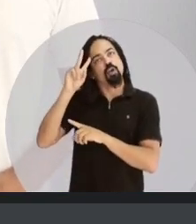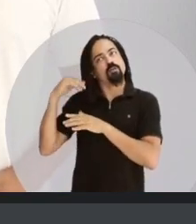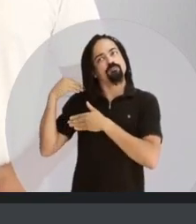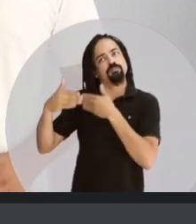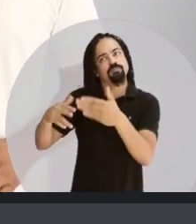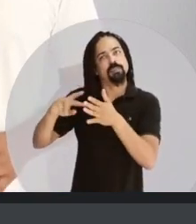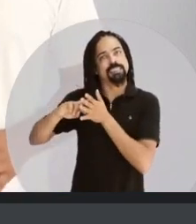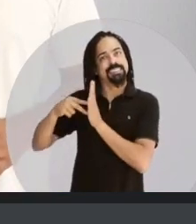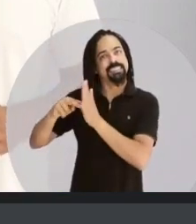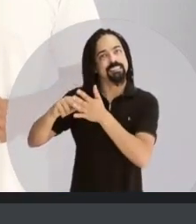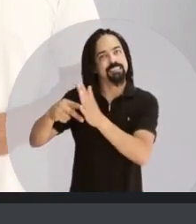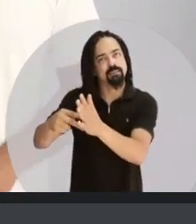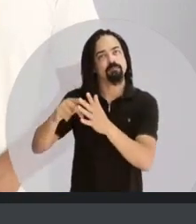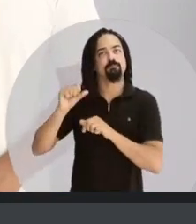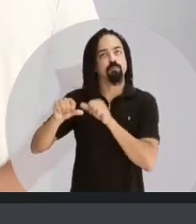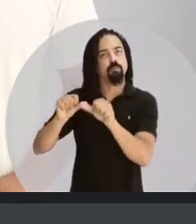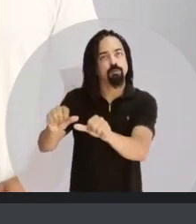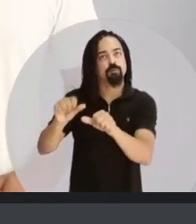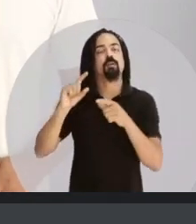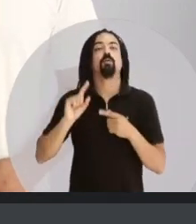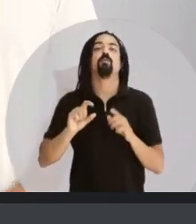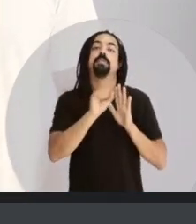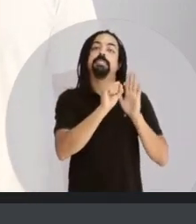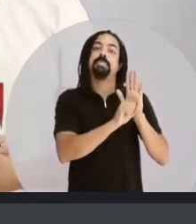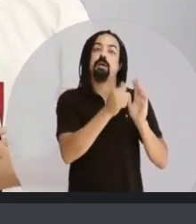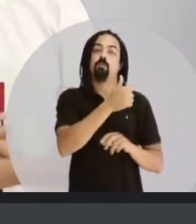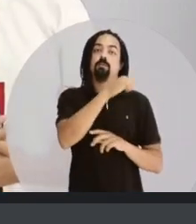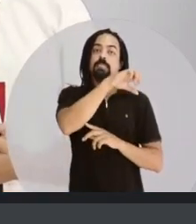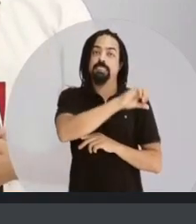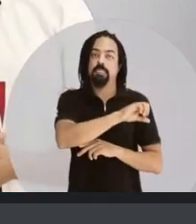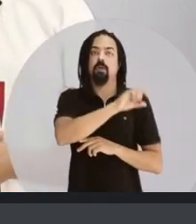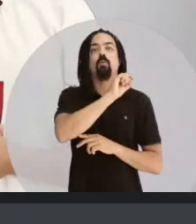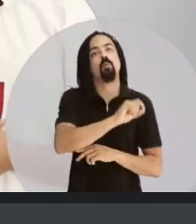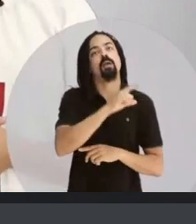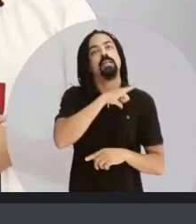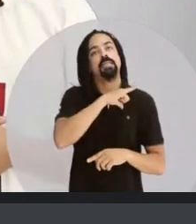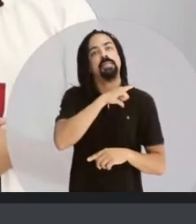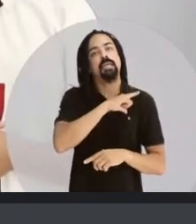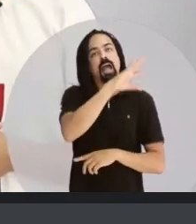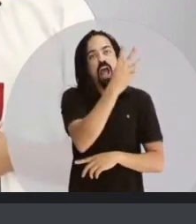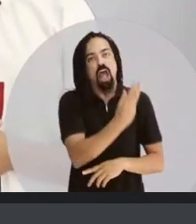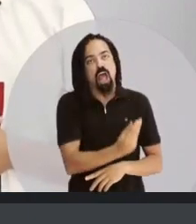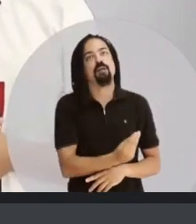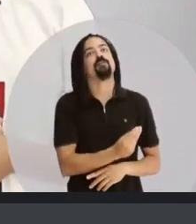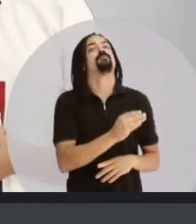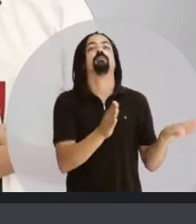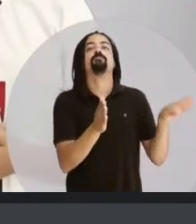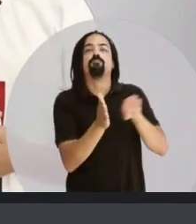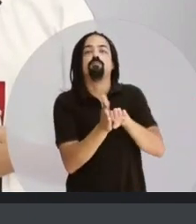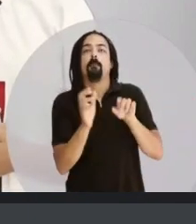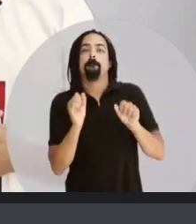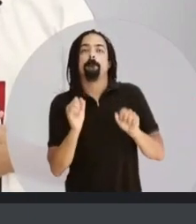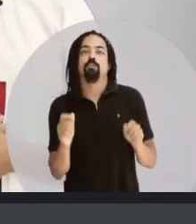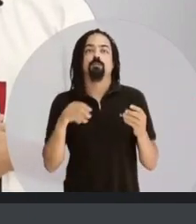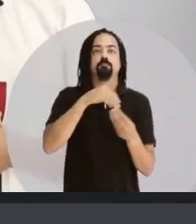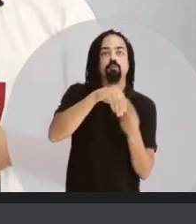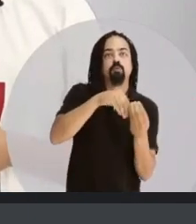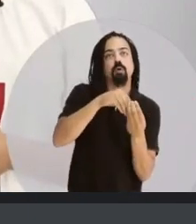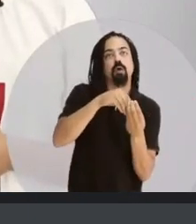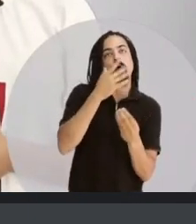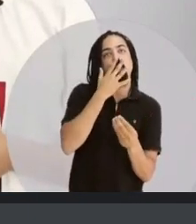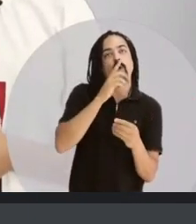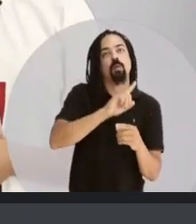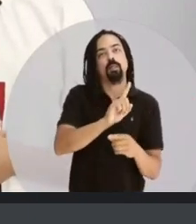pardo teve diferentes significados ao longo da história. No Brasil do século XIX o pardo era alguém de origem